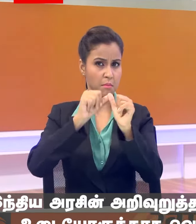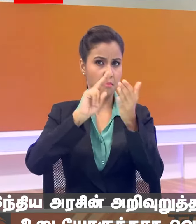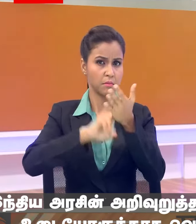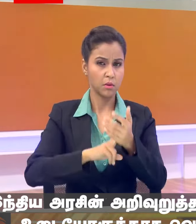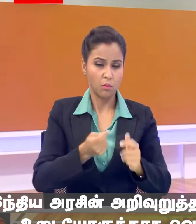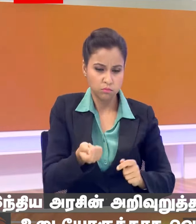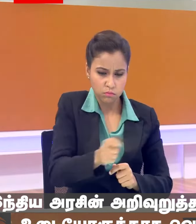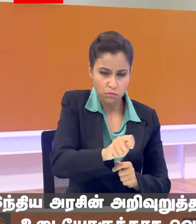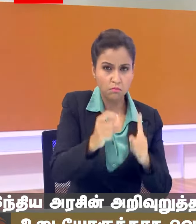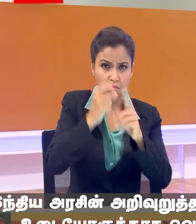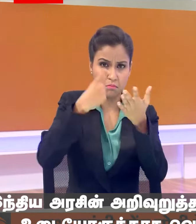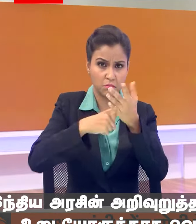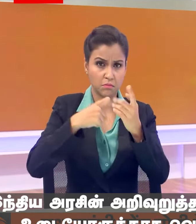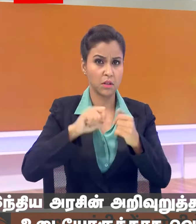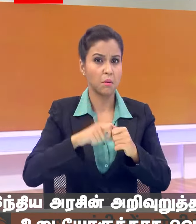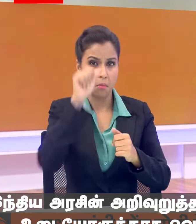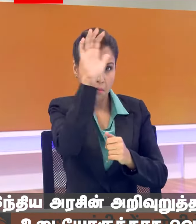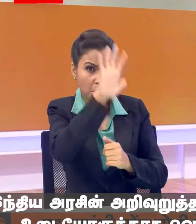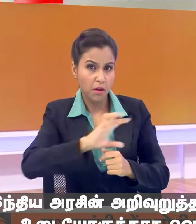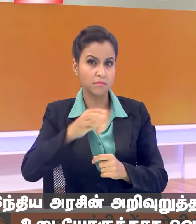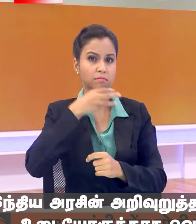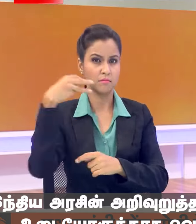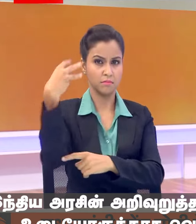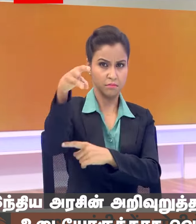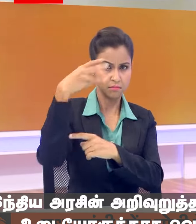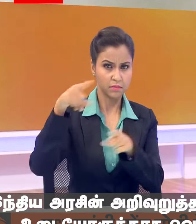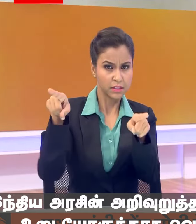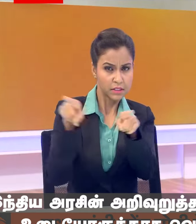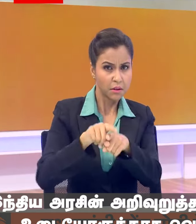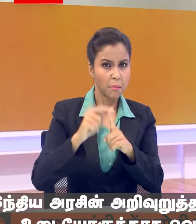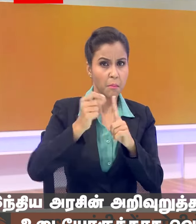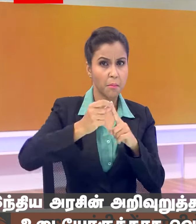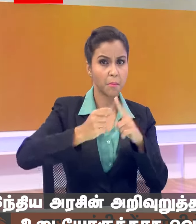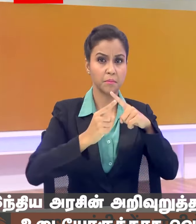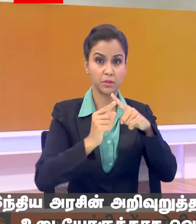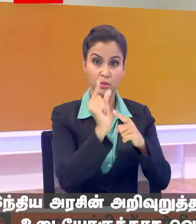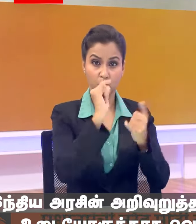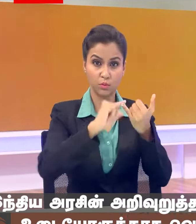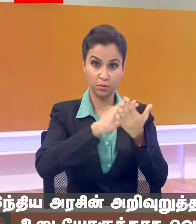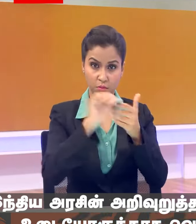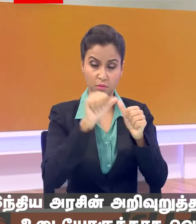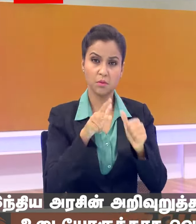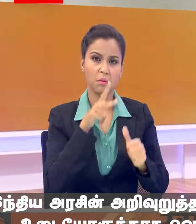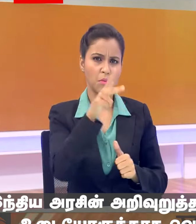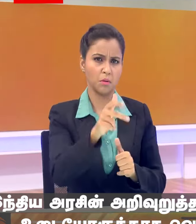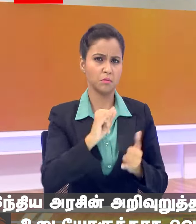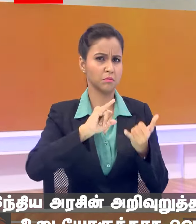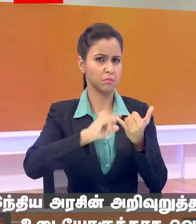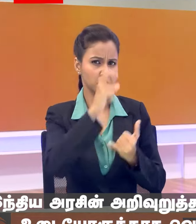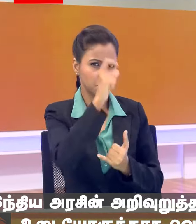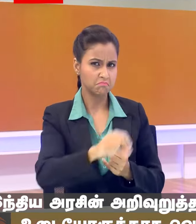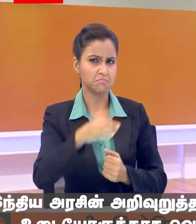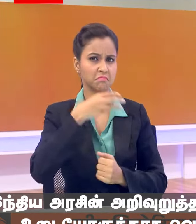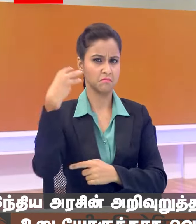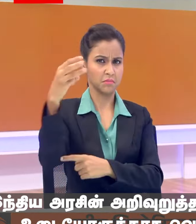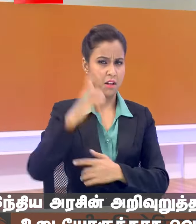हौकी गोल की पर पी आर श्रीजेश भारत के ध्वजवाहक होंगे भारतिया ओलंपिक संग की अध्यक्ष पीटी उशा ने कहा कि श्रीजेश ध्वजवाहक बनने